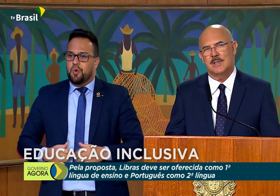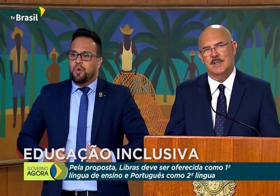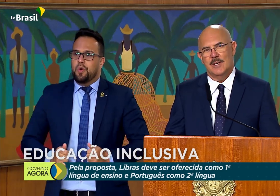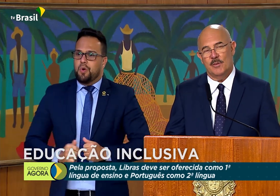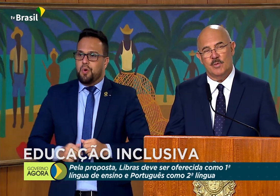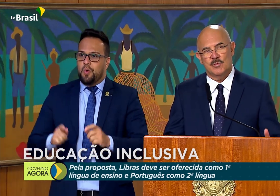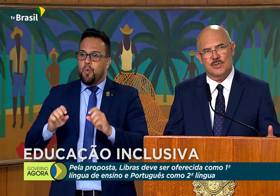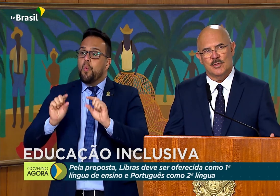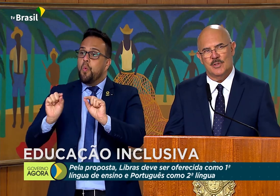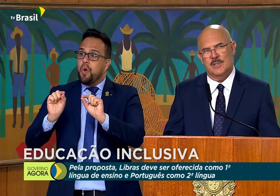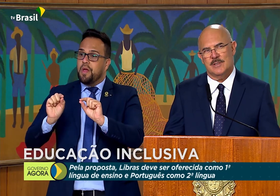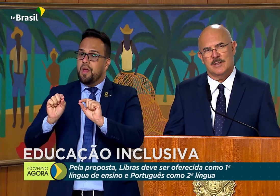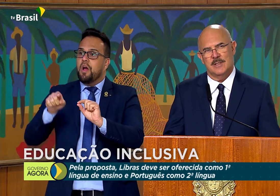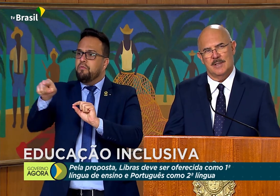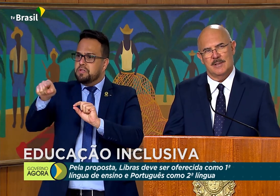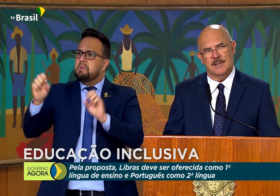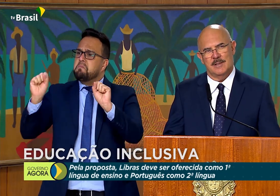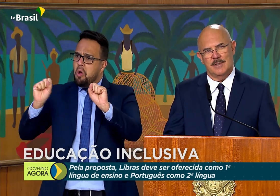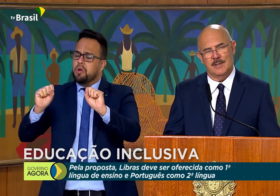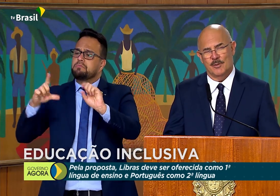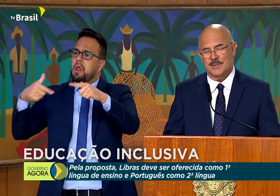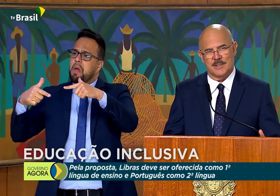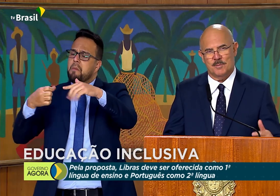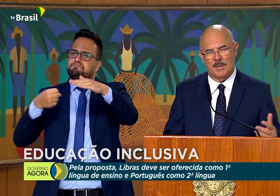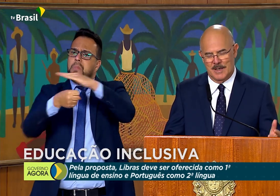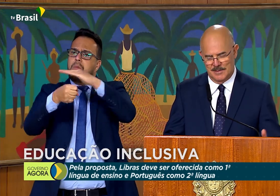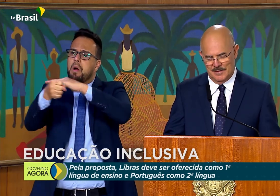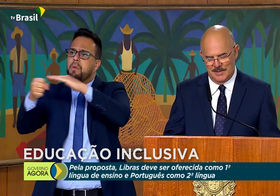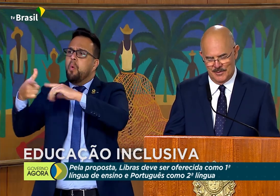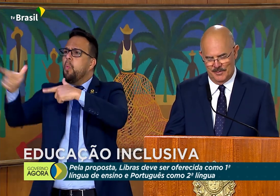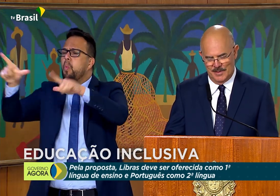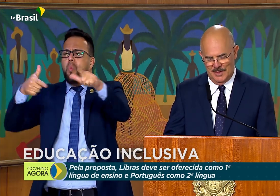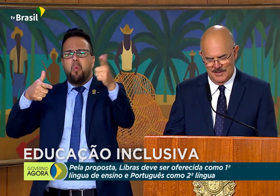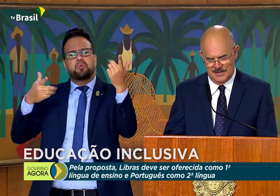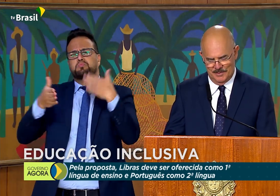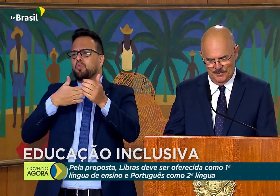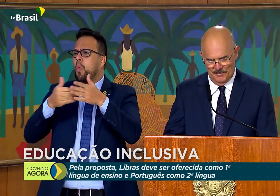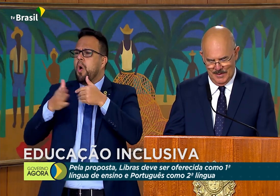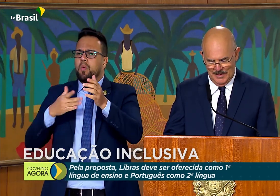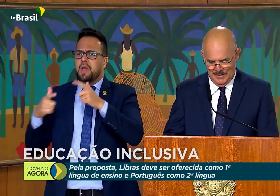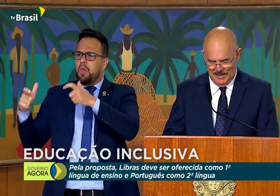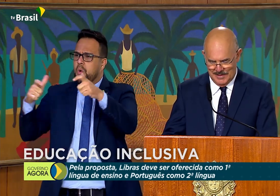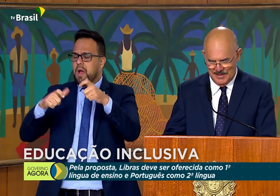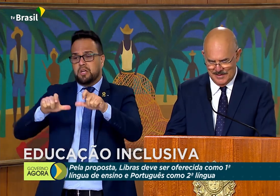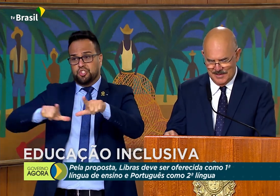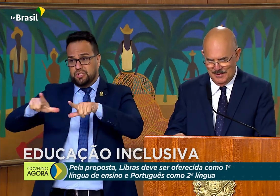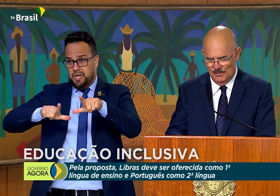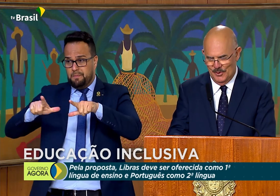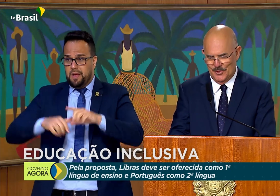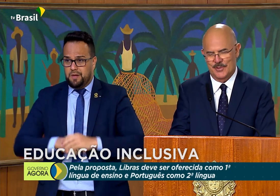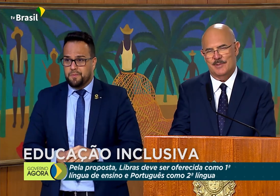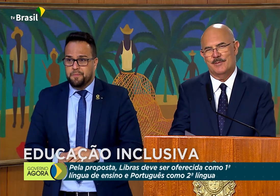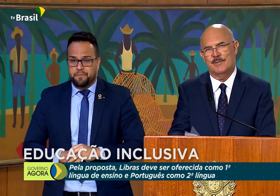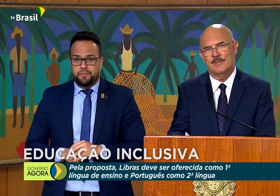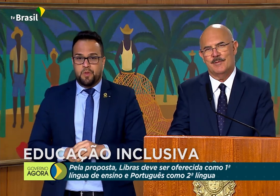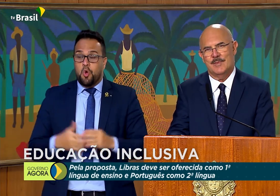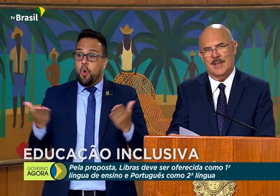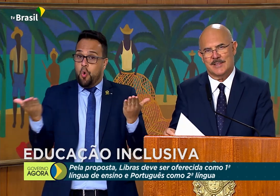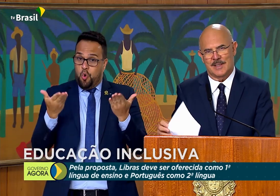em funções e em outras partes de atividades. A sanção hoje desta